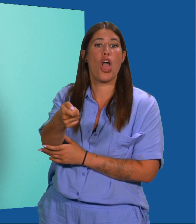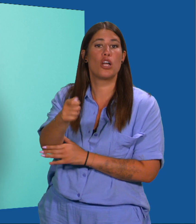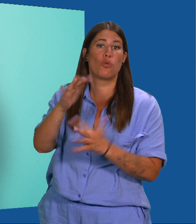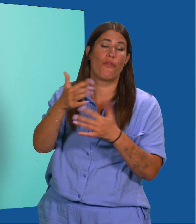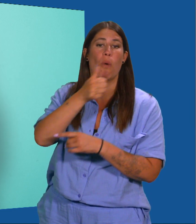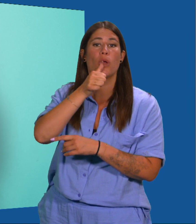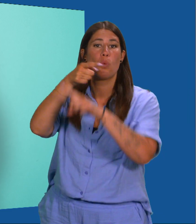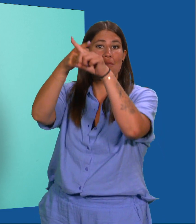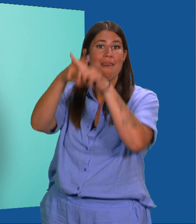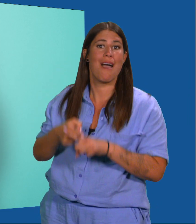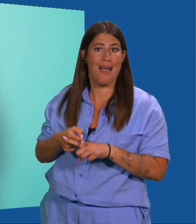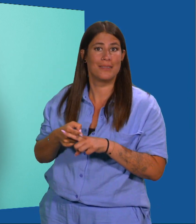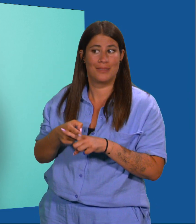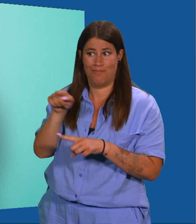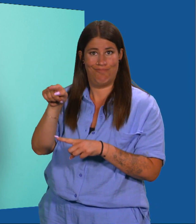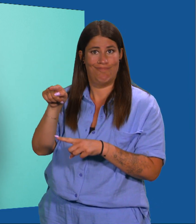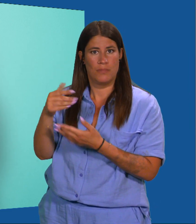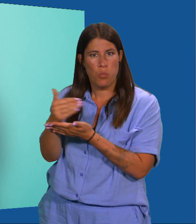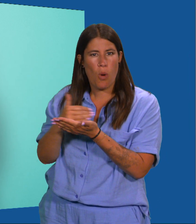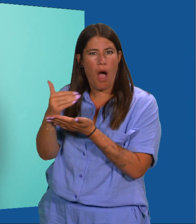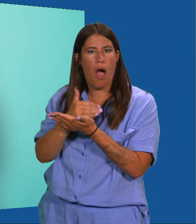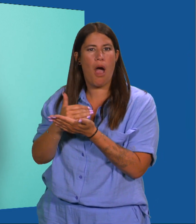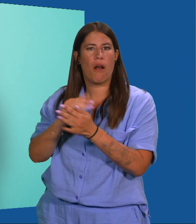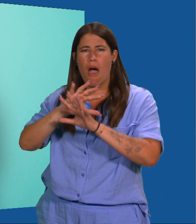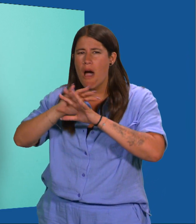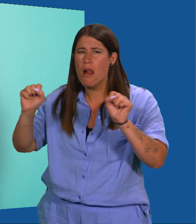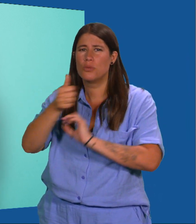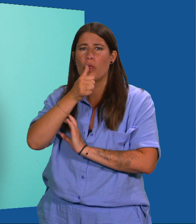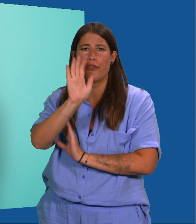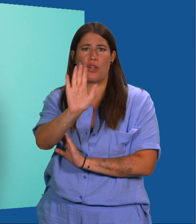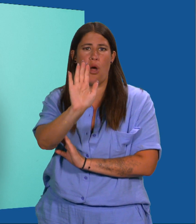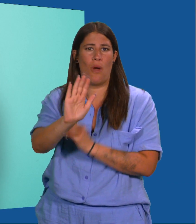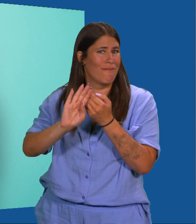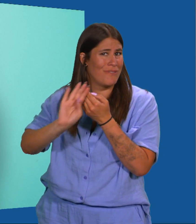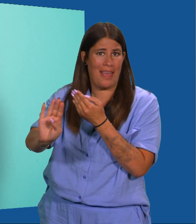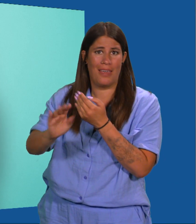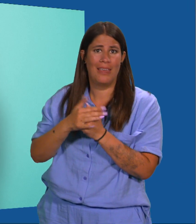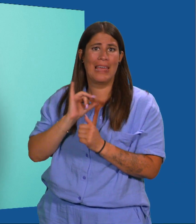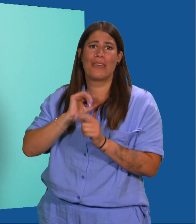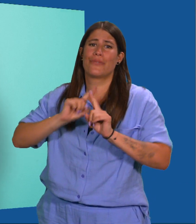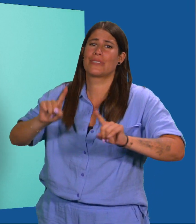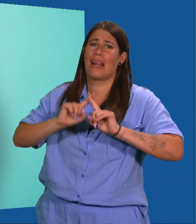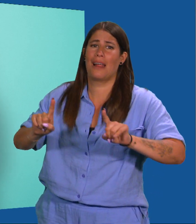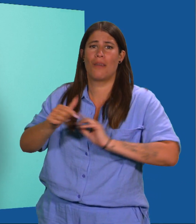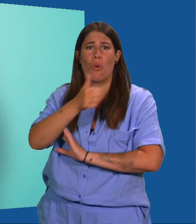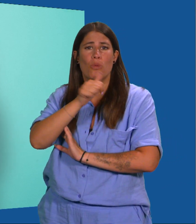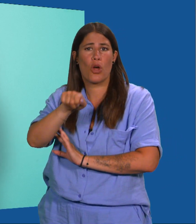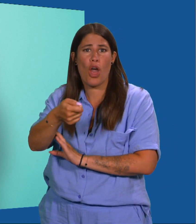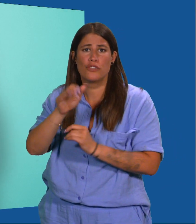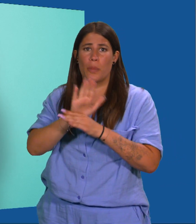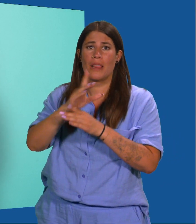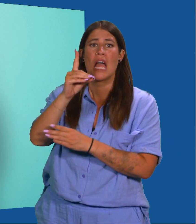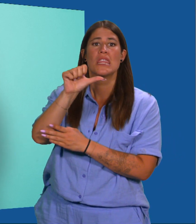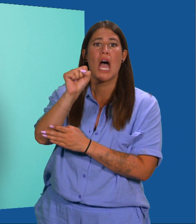wachtwoordmanager houdt je wachtwoorden veilig bij. Er zijn verschillende wachtwoordkluizen, zoals Dashlane,